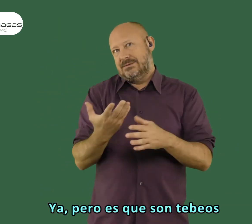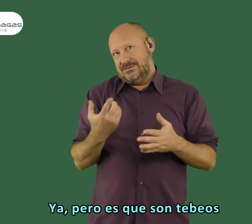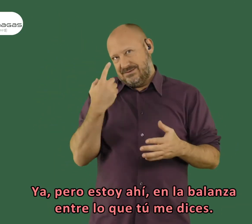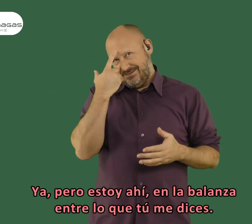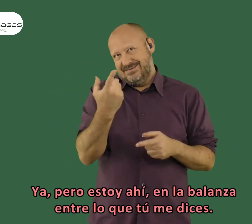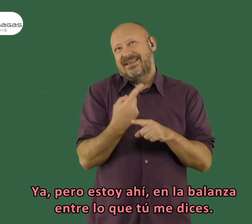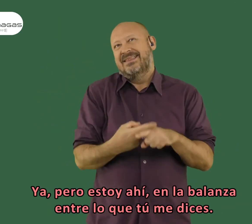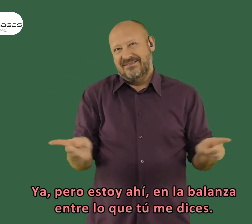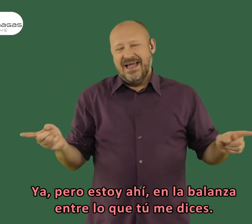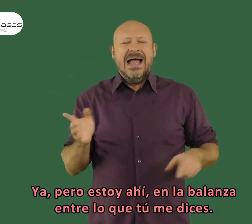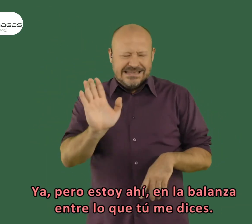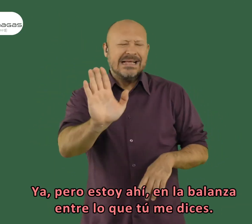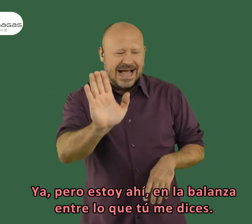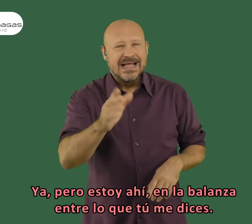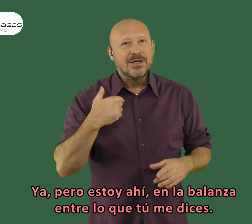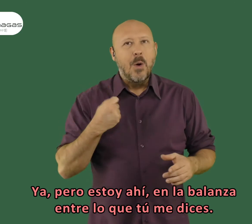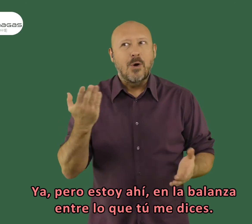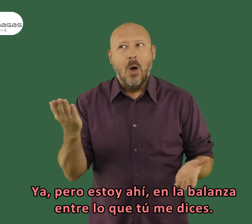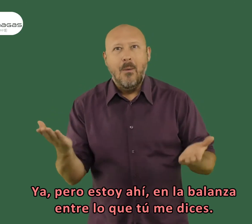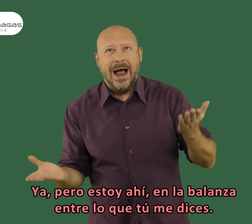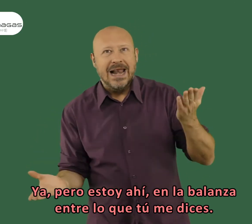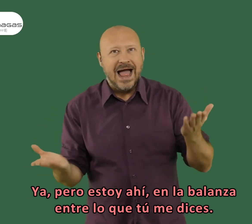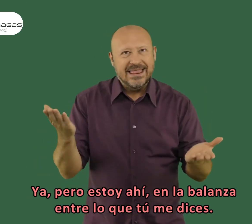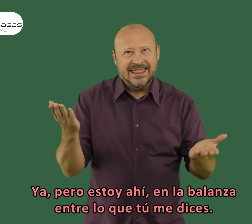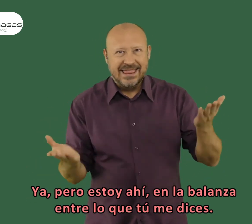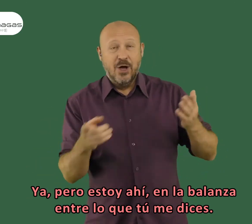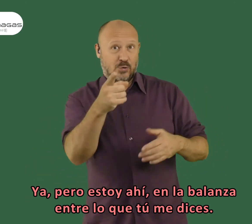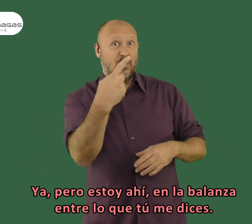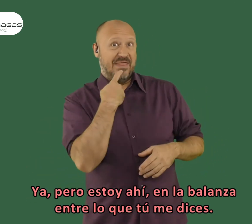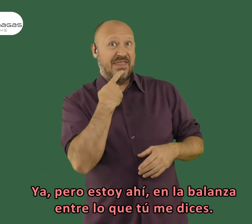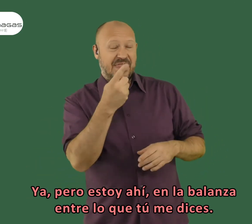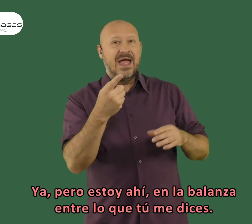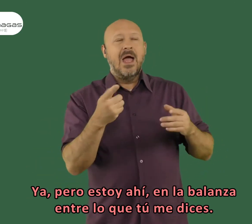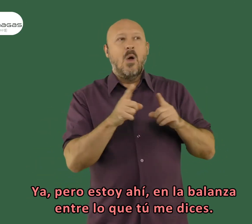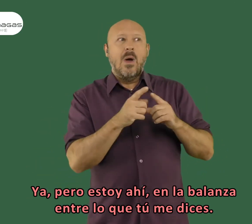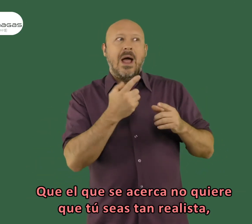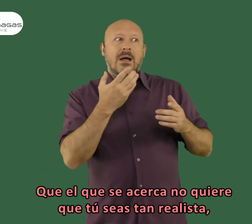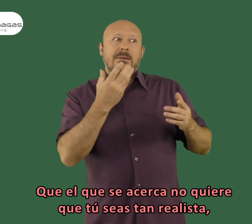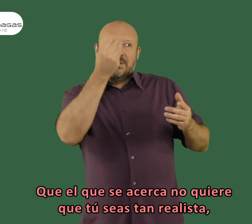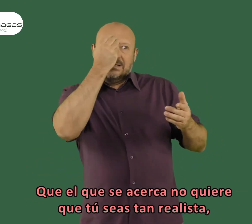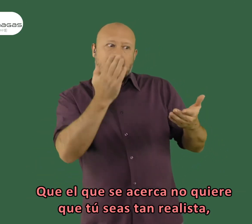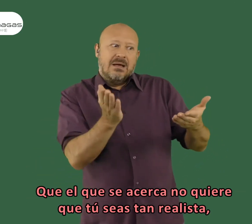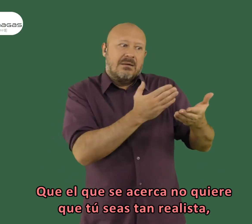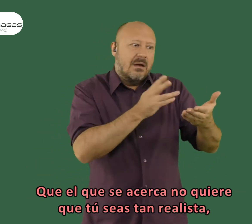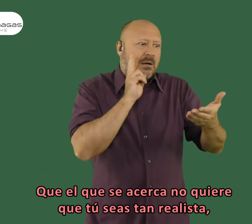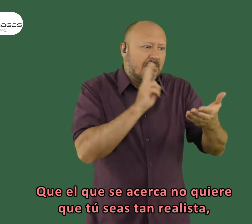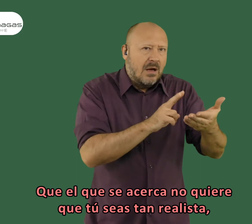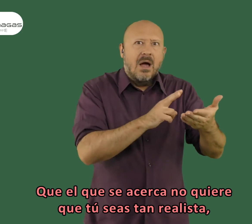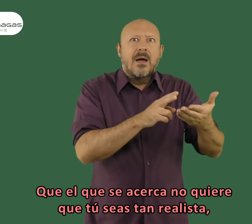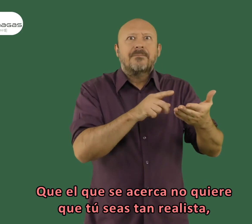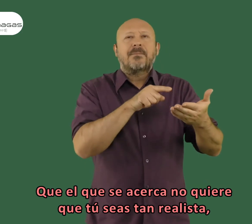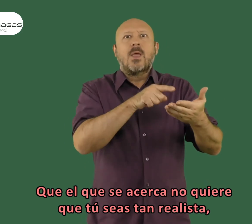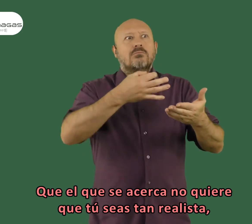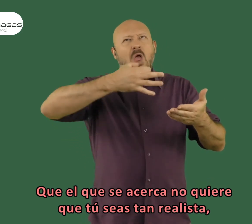TVOs. ¿Quieres decir? Ya. Claro, estoy ahí en la balanza entre... Pues eso, lo que tú me dices, que el que se acerca no quiere